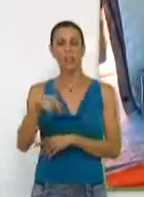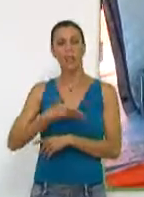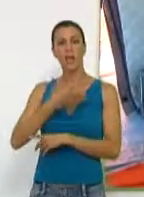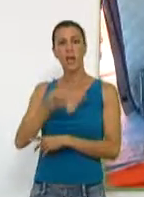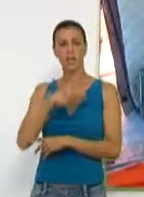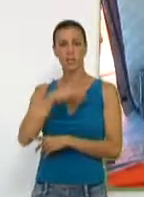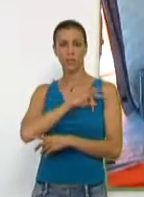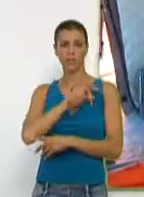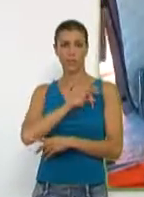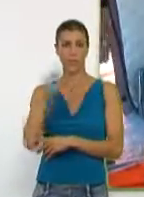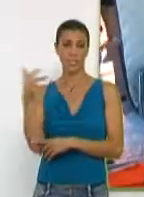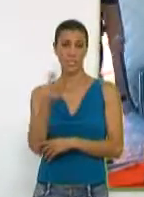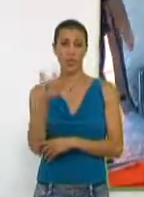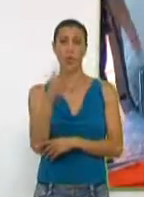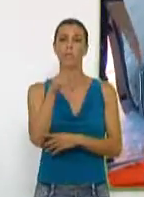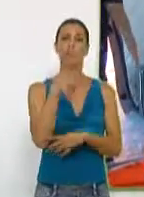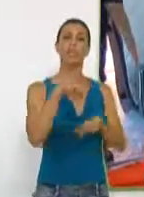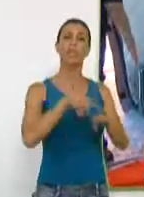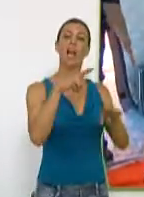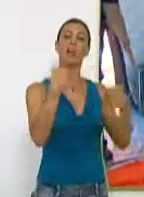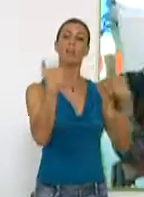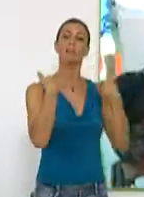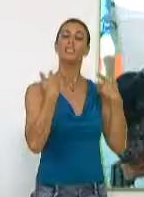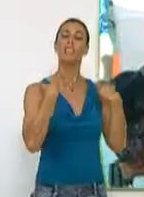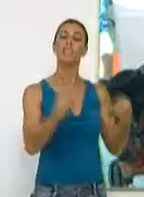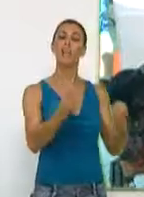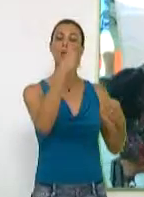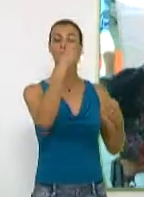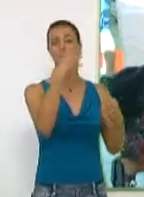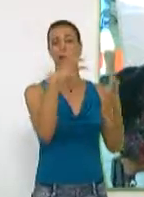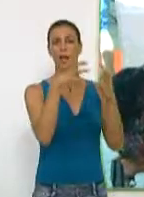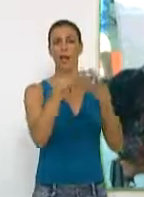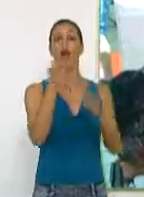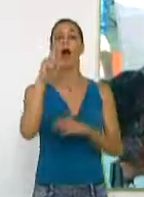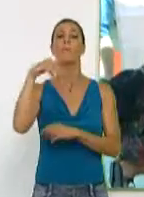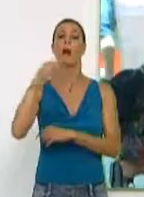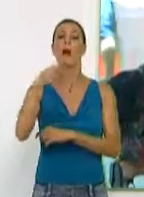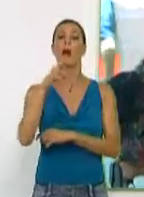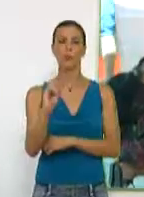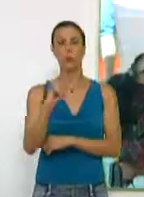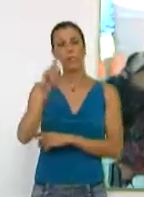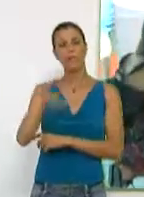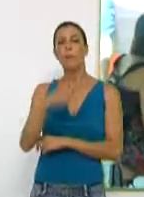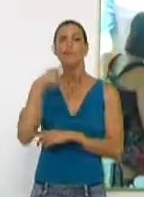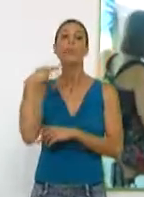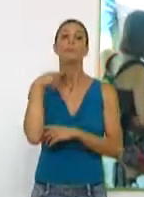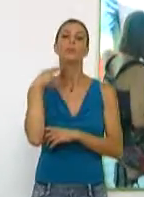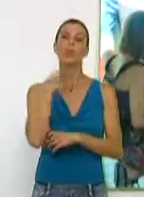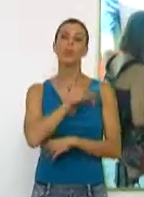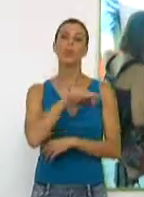alcaldesa de Motril, Luisa García Chamorro, el delegado de Salud de la Junta en Granada, Higinio Almagro, la diputada de Bienestar Social, Marta